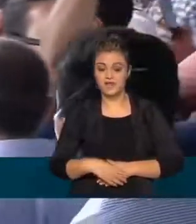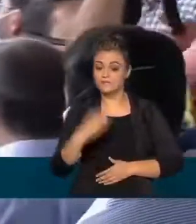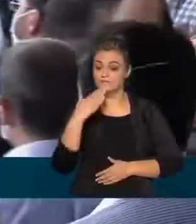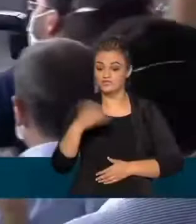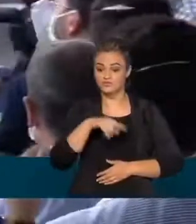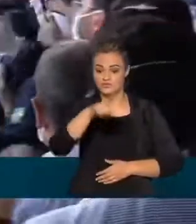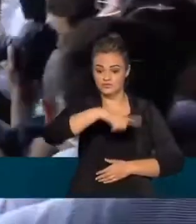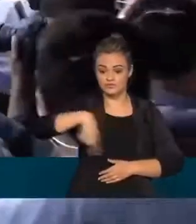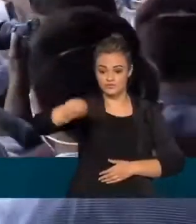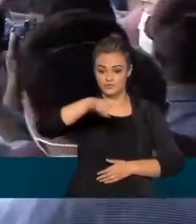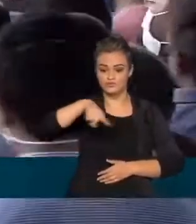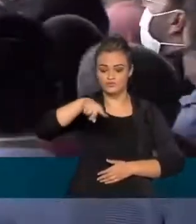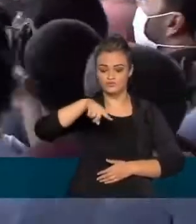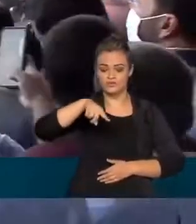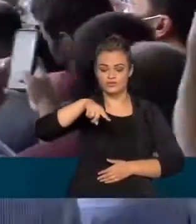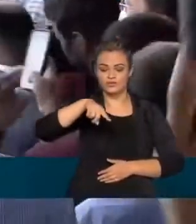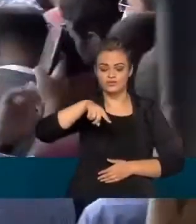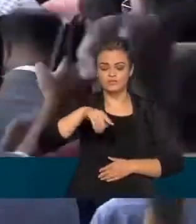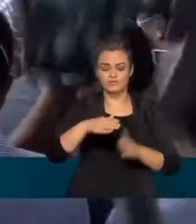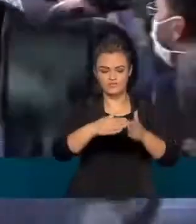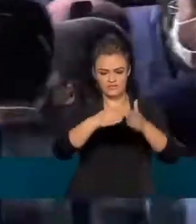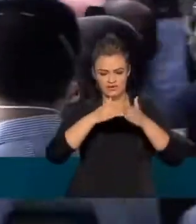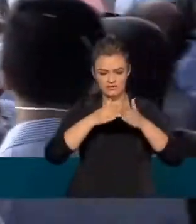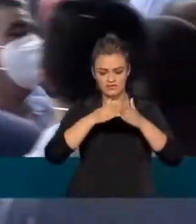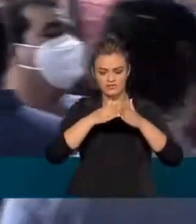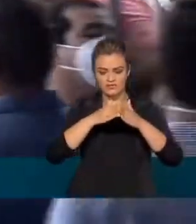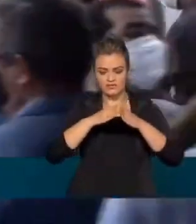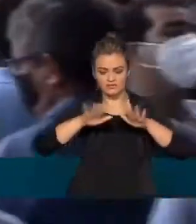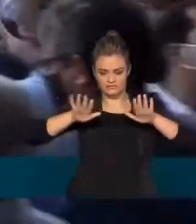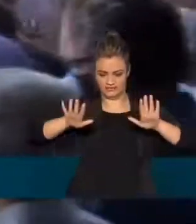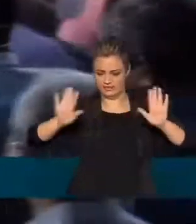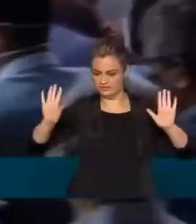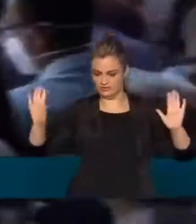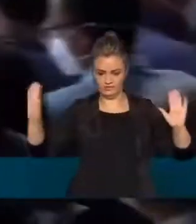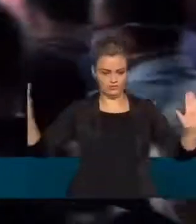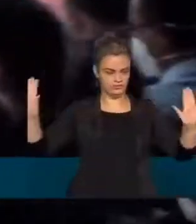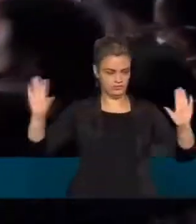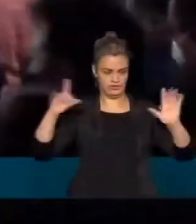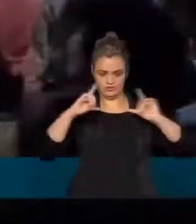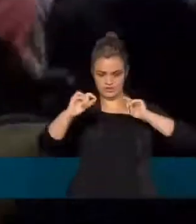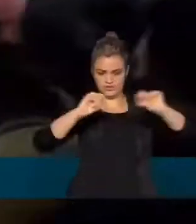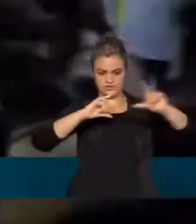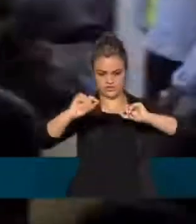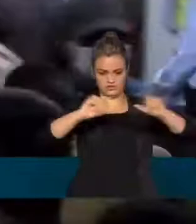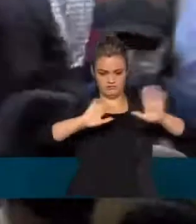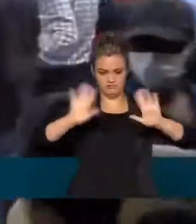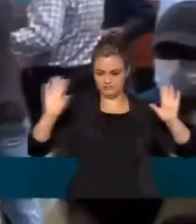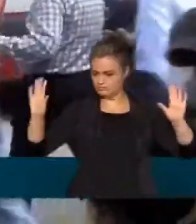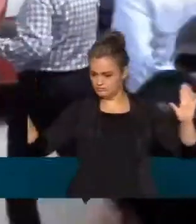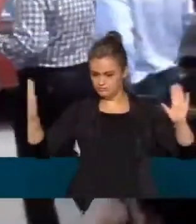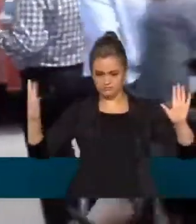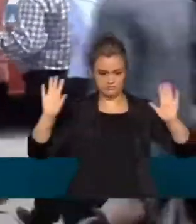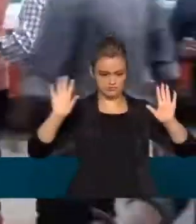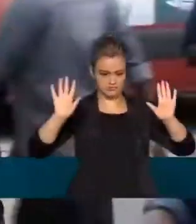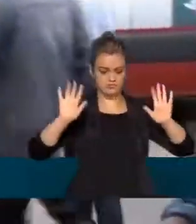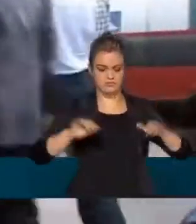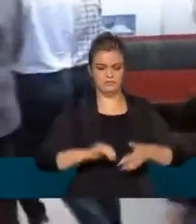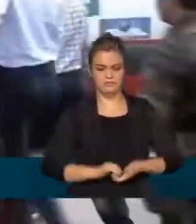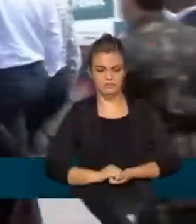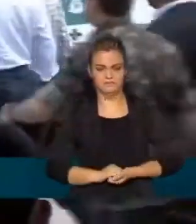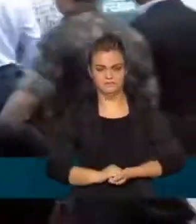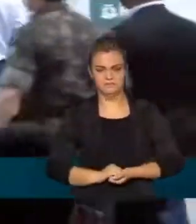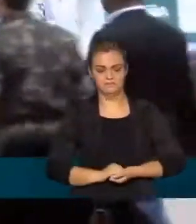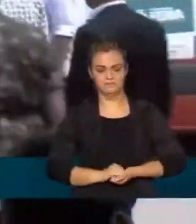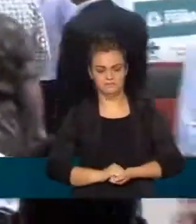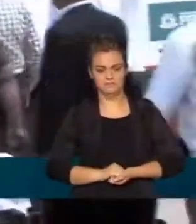solicitamos a todos os demais participantes a gentileza de permanecer em seus lugares até a completa retirada dos componentes do dispositivo.